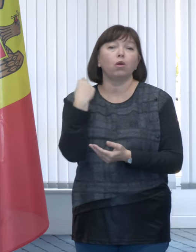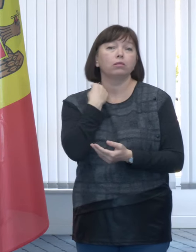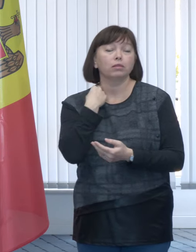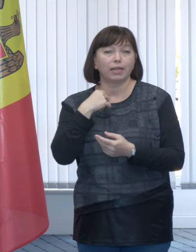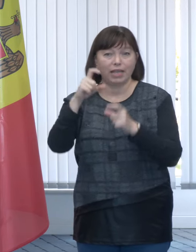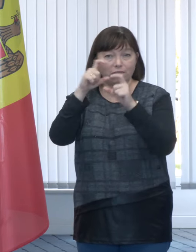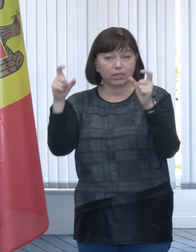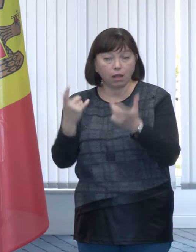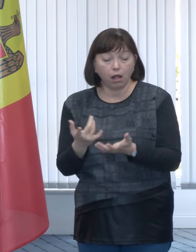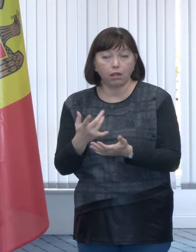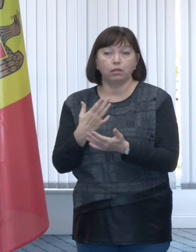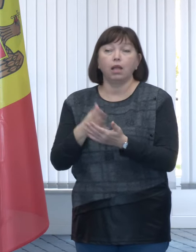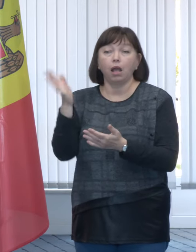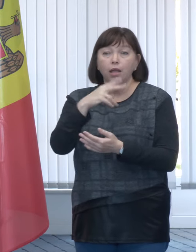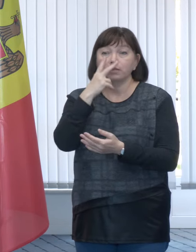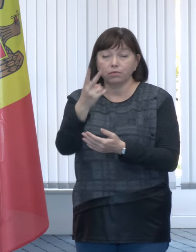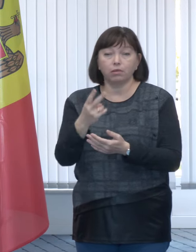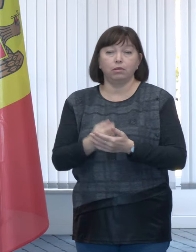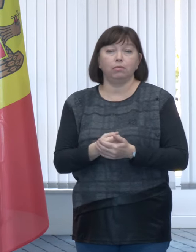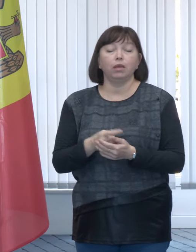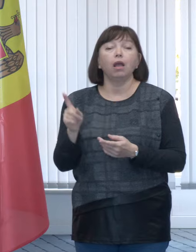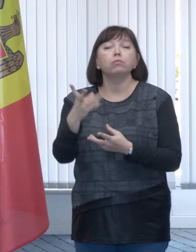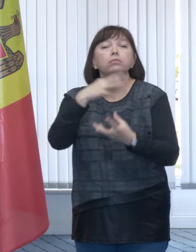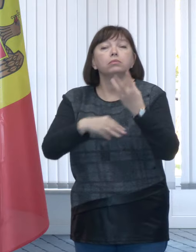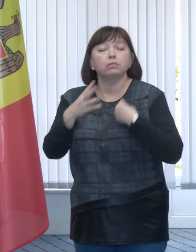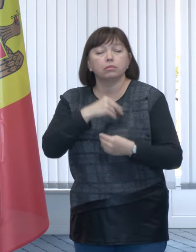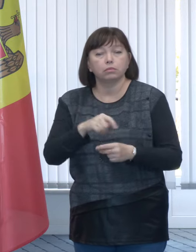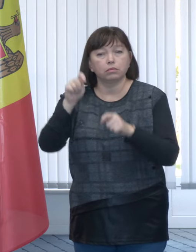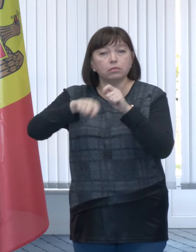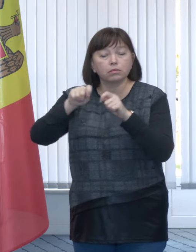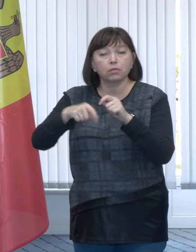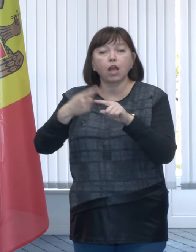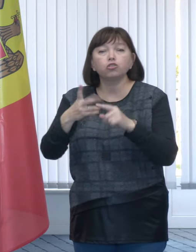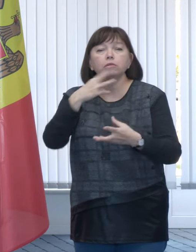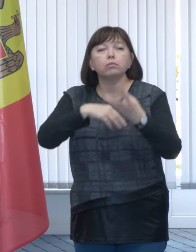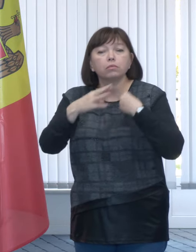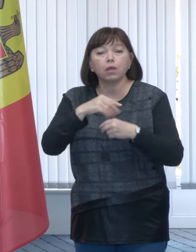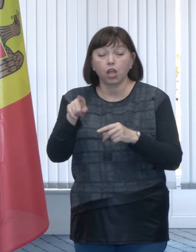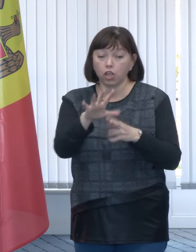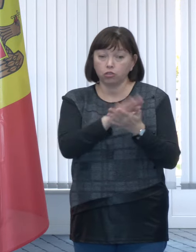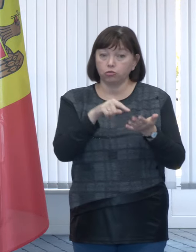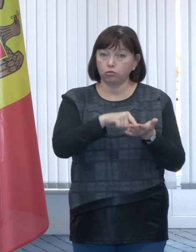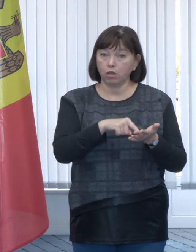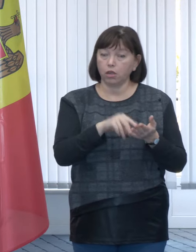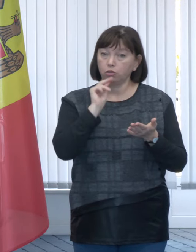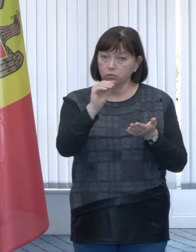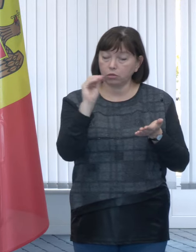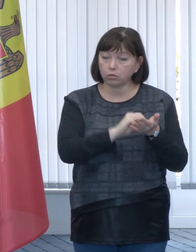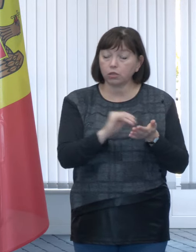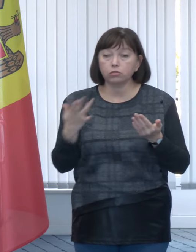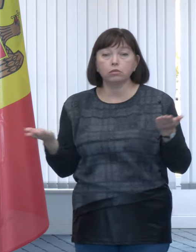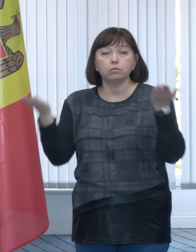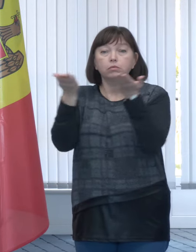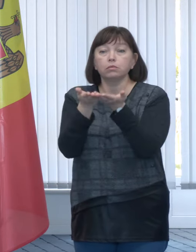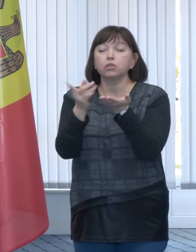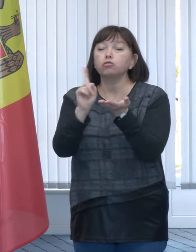Stat. Haideți să ne uităm puțin la partea de venituri. O să analizăm acele venituri indicate în cerere și o să le comparăm